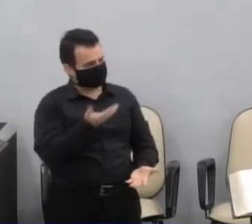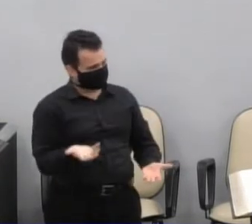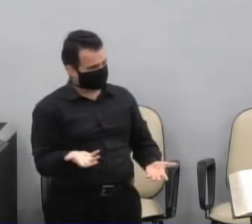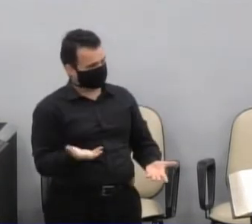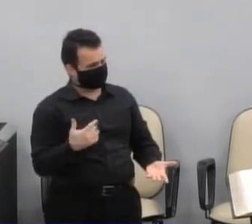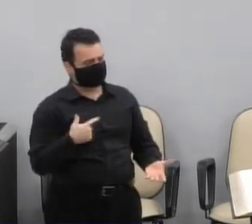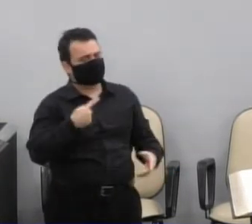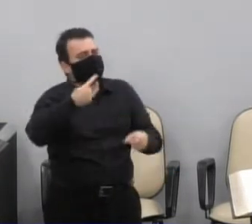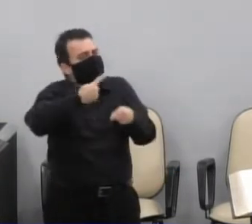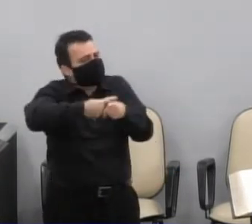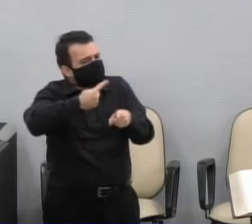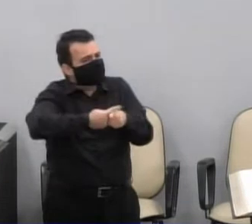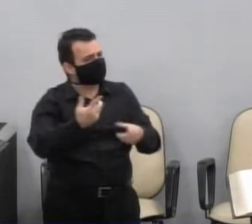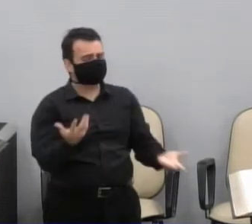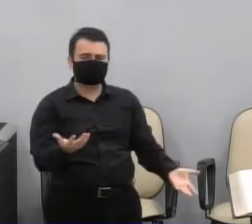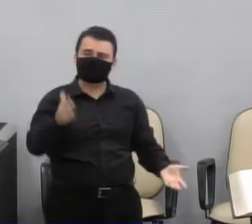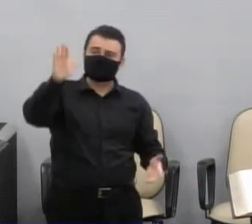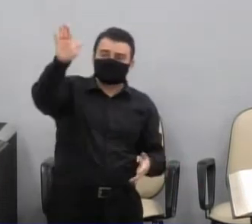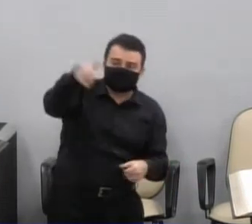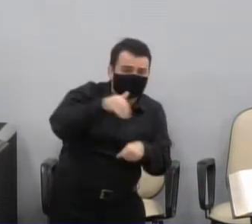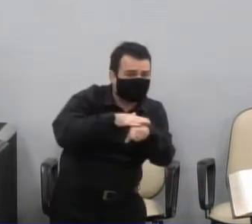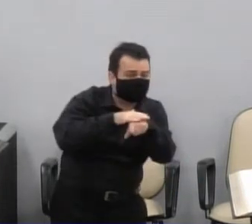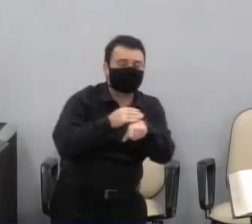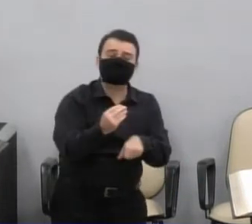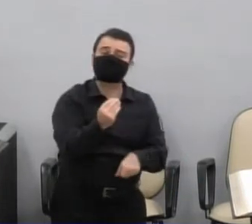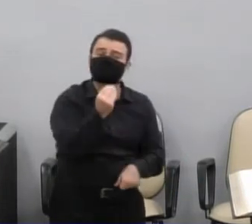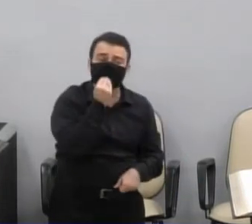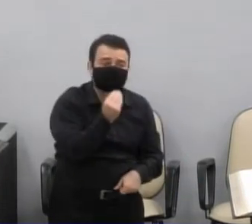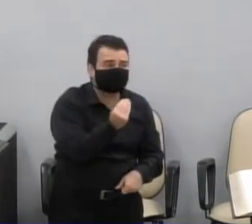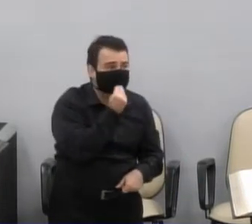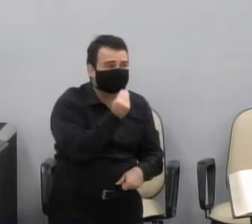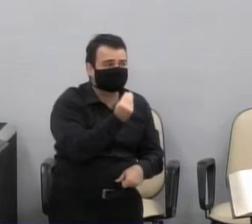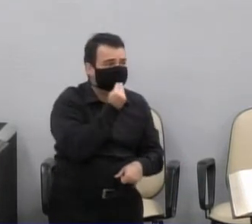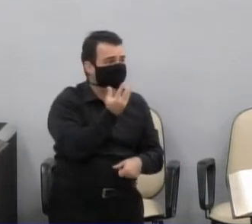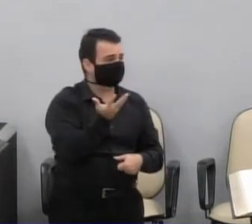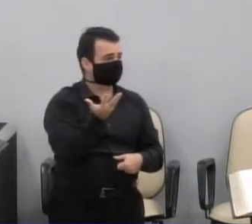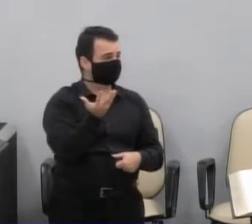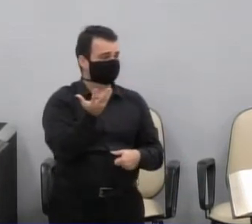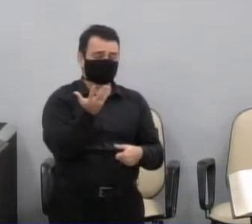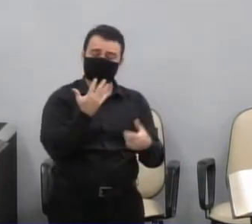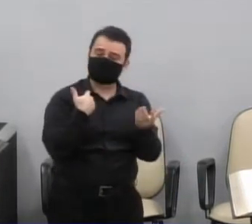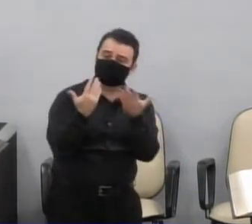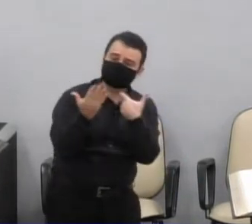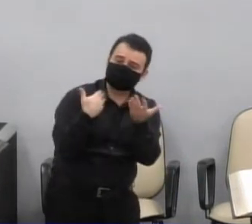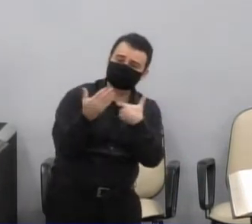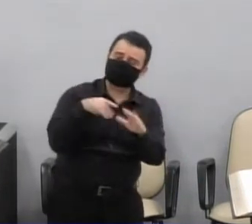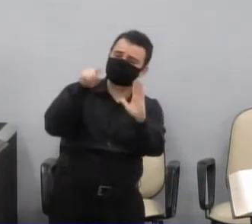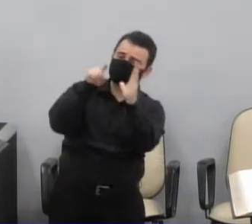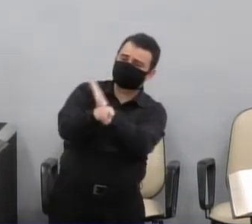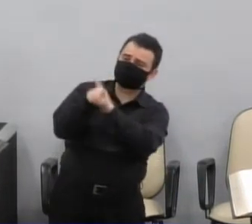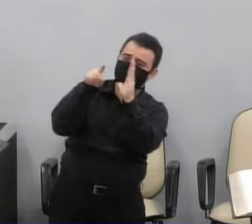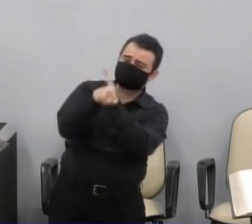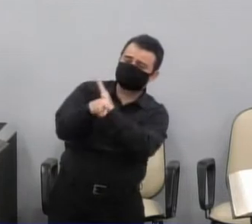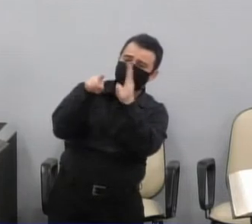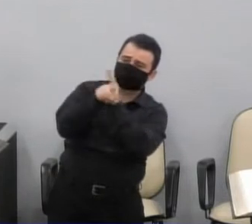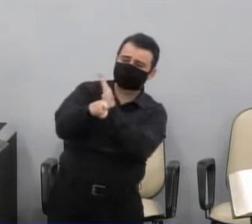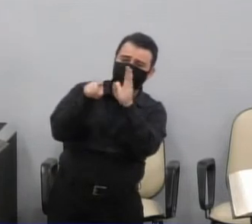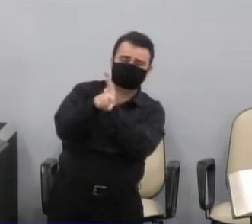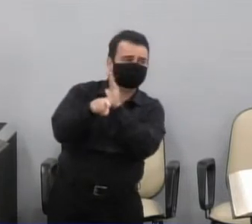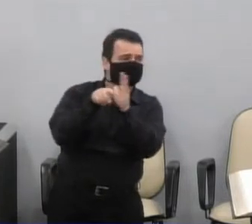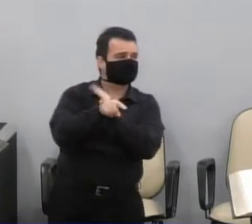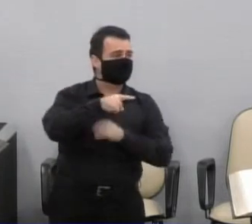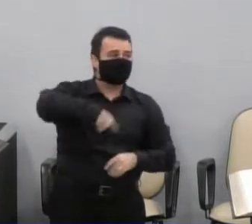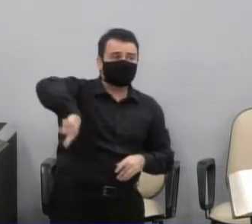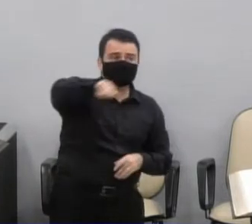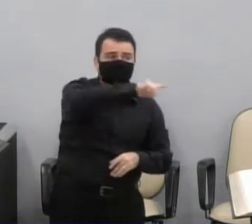Porque era a chance que nós tínhamos, de trazer o secretário, de fazer as perguntas, que queremos